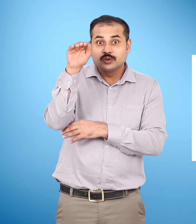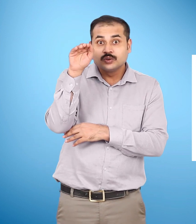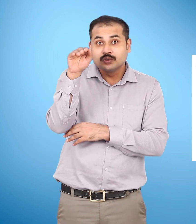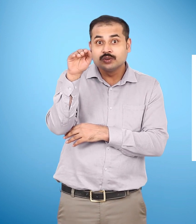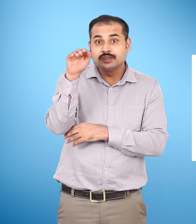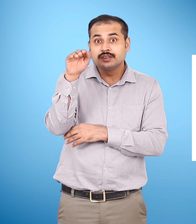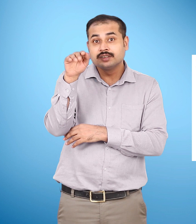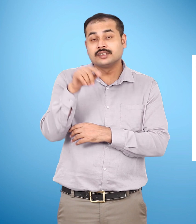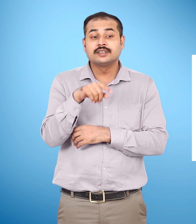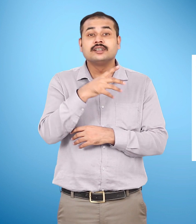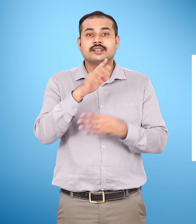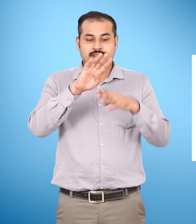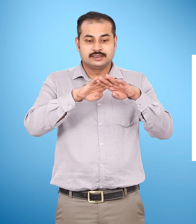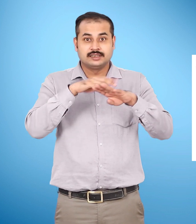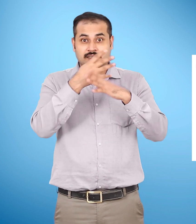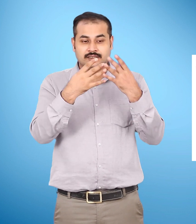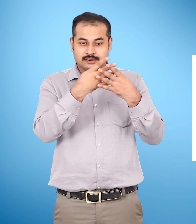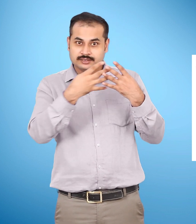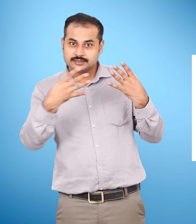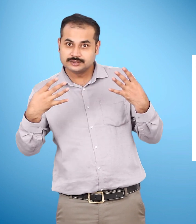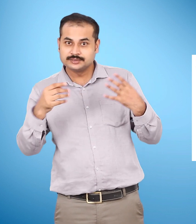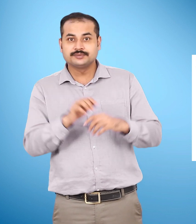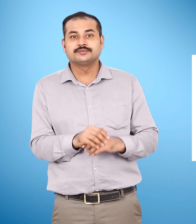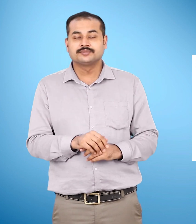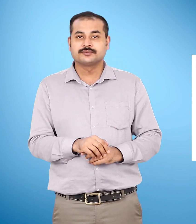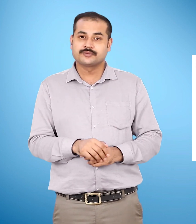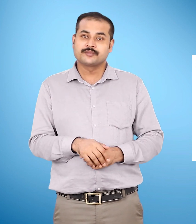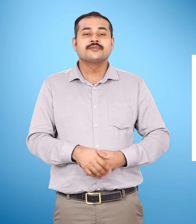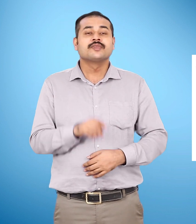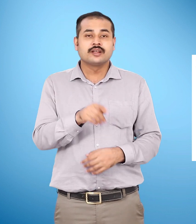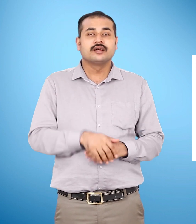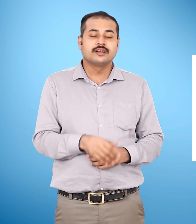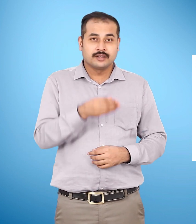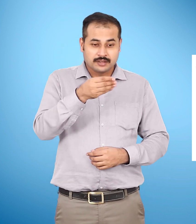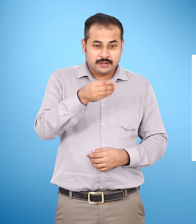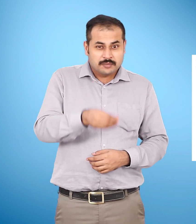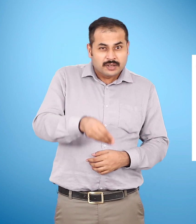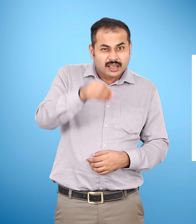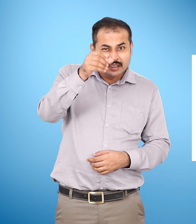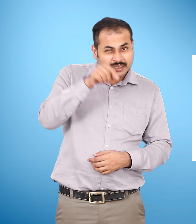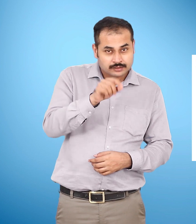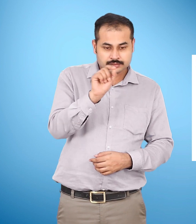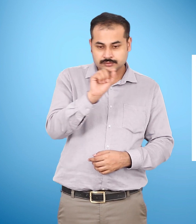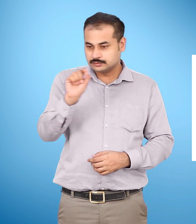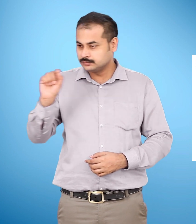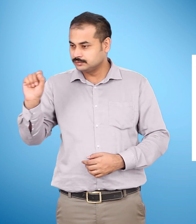जूट बालू रिक्तिस्थान